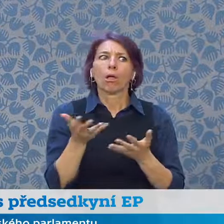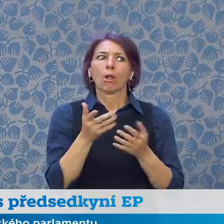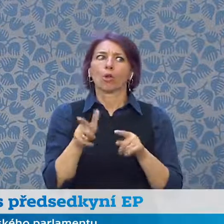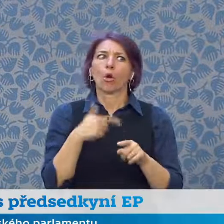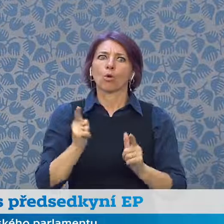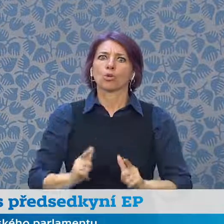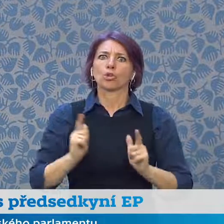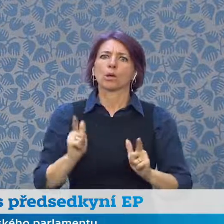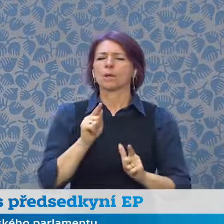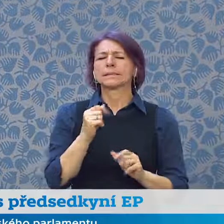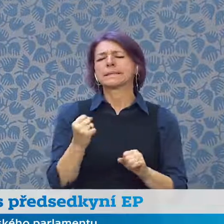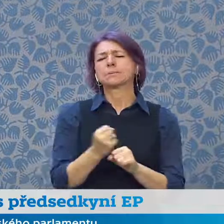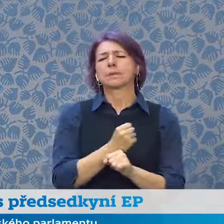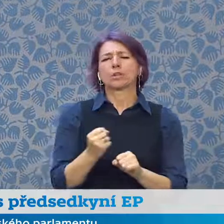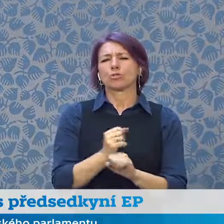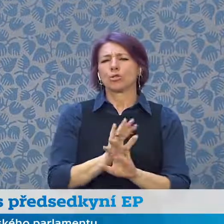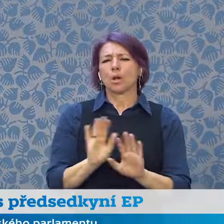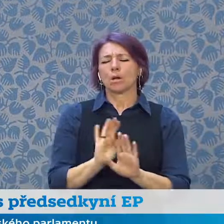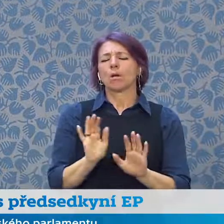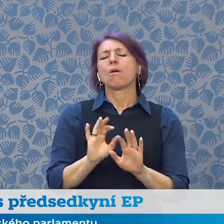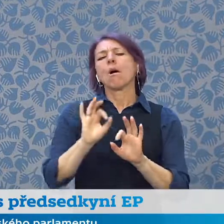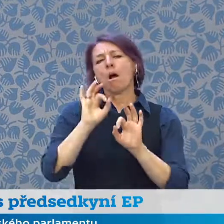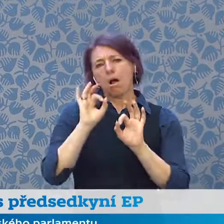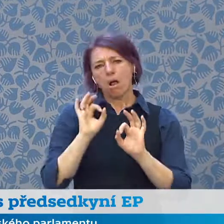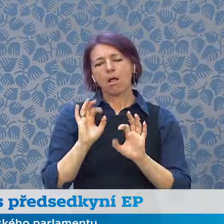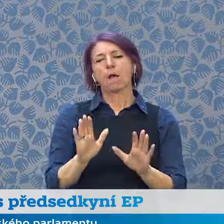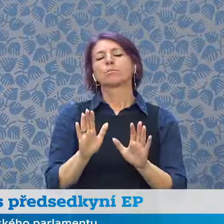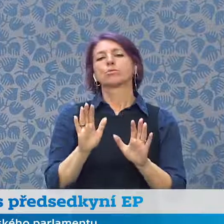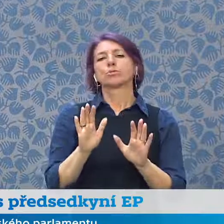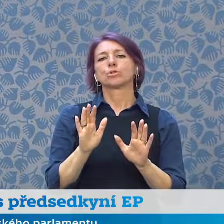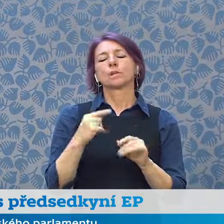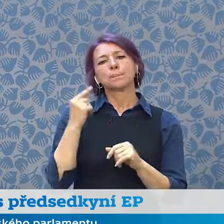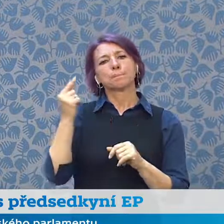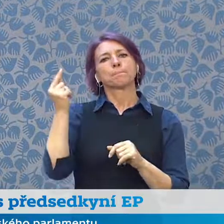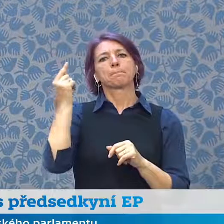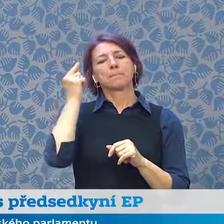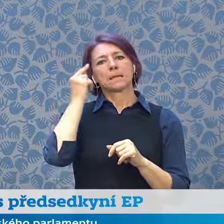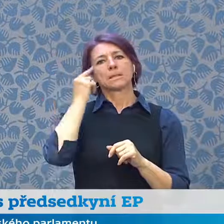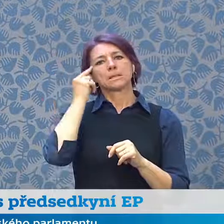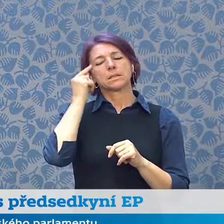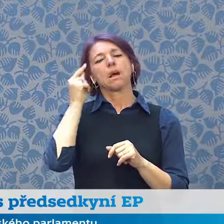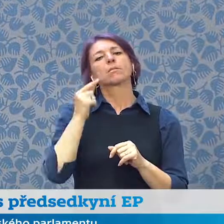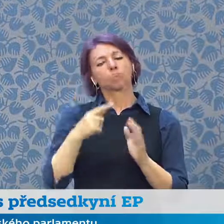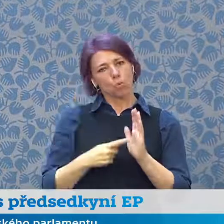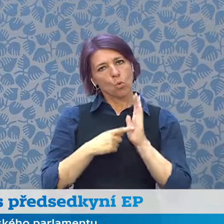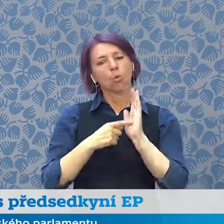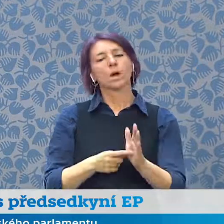jednotlivým národním pozicím, že by bylo lepší zmínit velmi bezprecedentní jednotu.